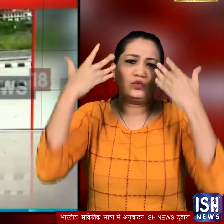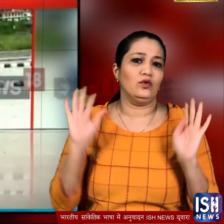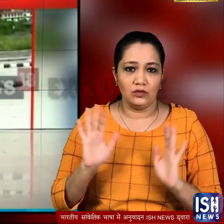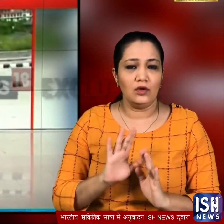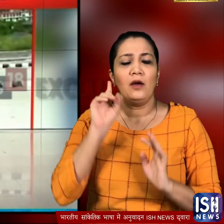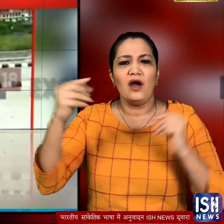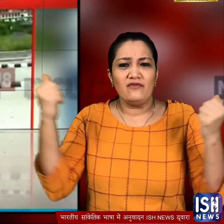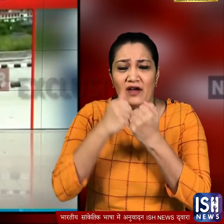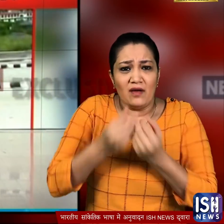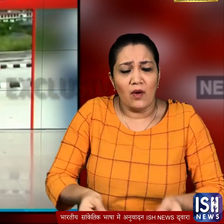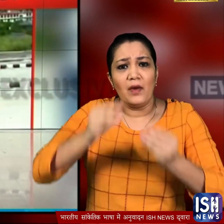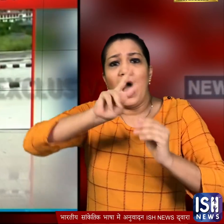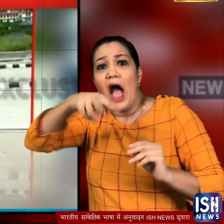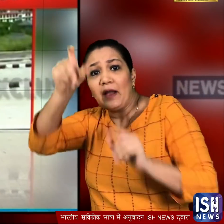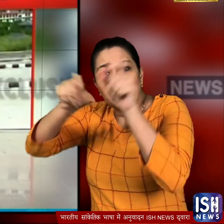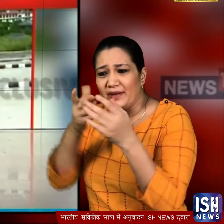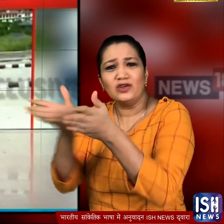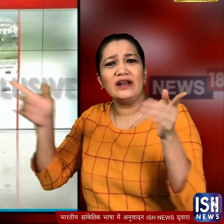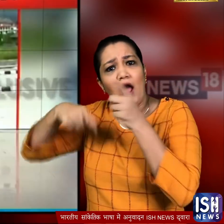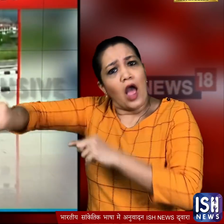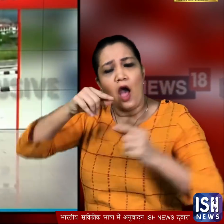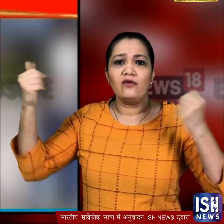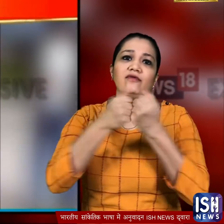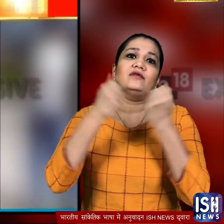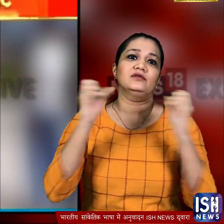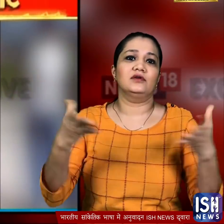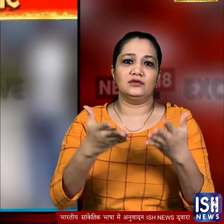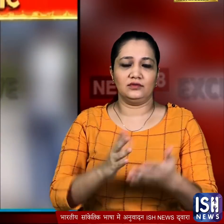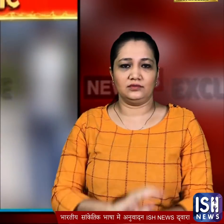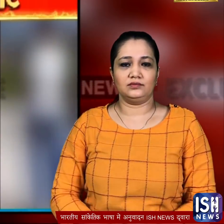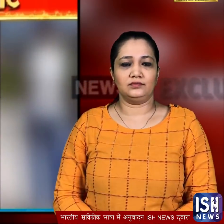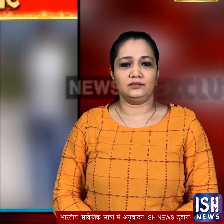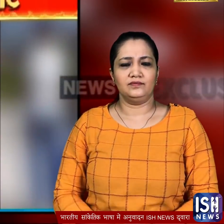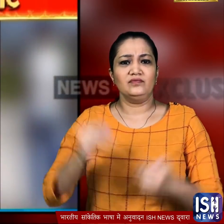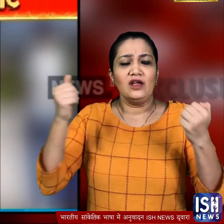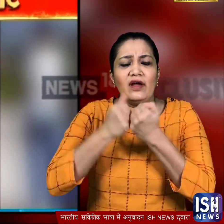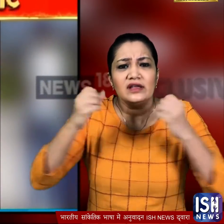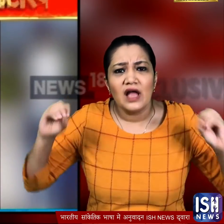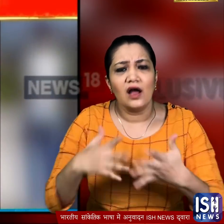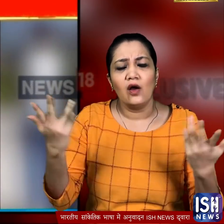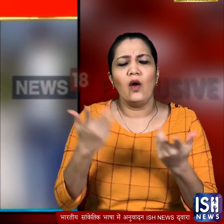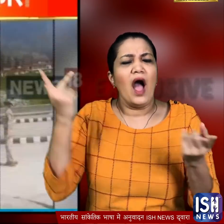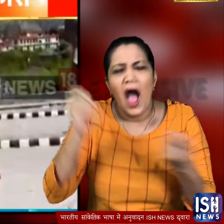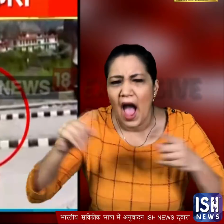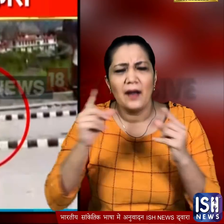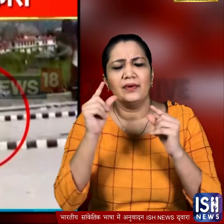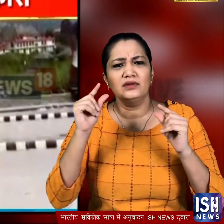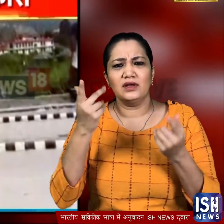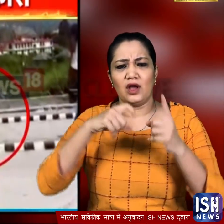हंगामा बढ़ा तो आम लोगों ने भी बवाल शुरू कर दिया और विवाद तब शुरू हुआ जब अचानक किसी बात पर कुल्लू के स्पी